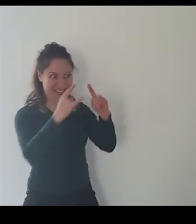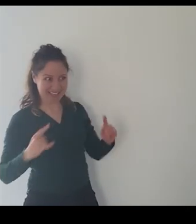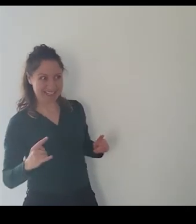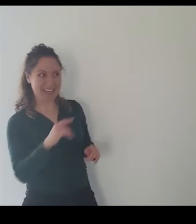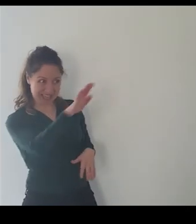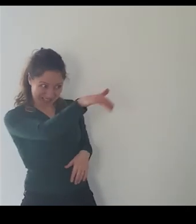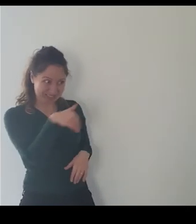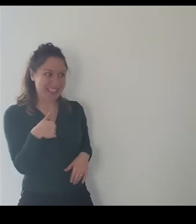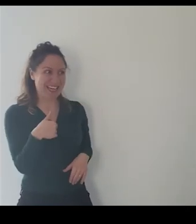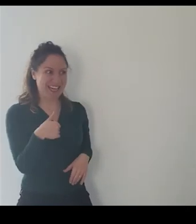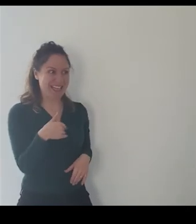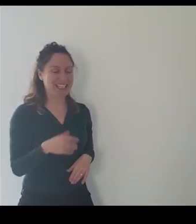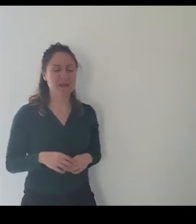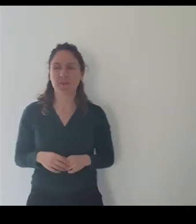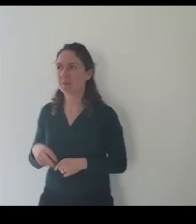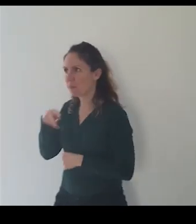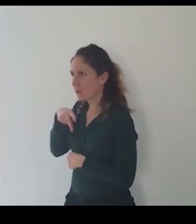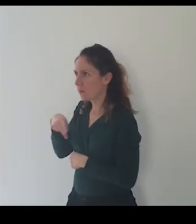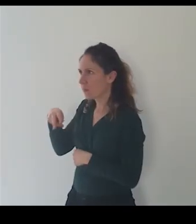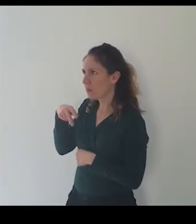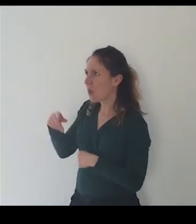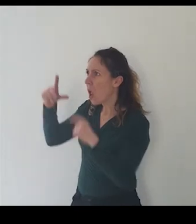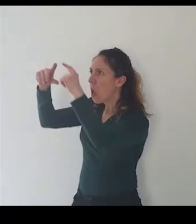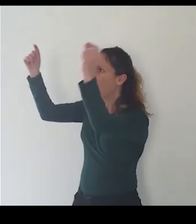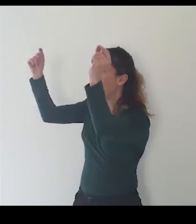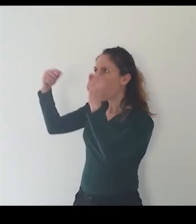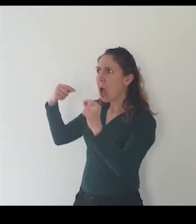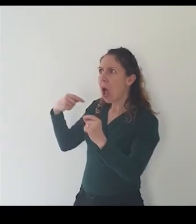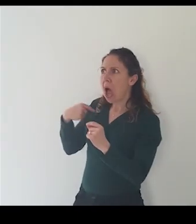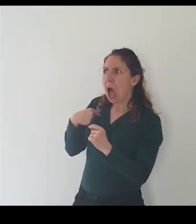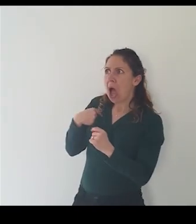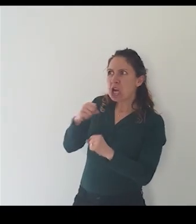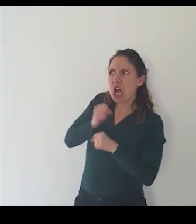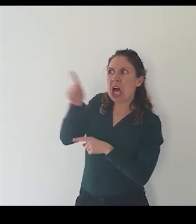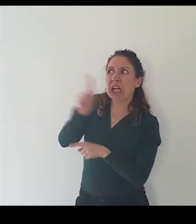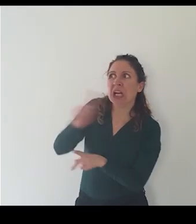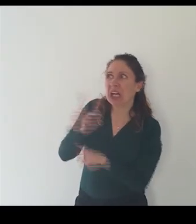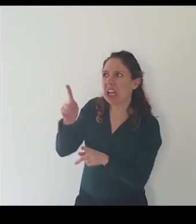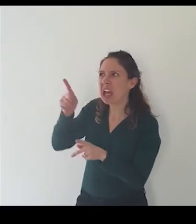non ci casco pussa via non fare la sciocca